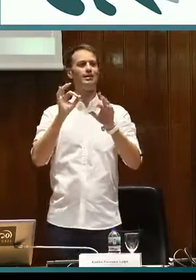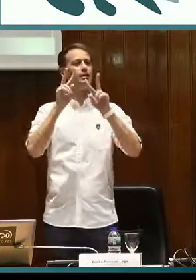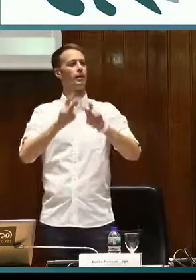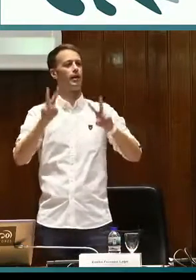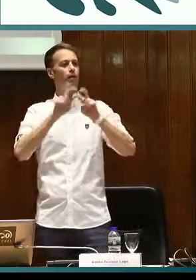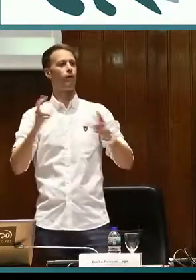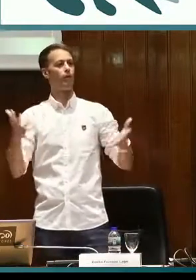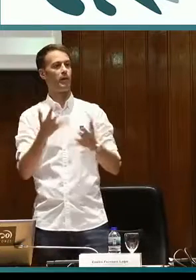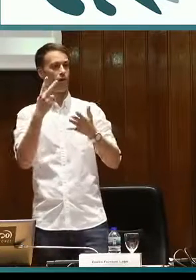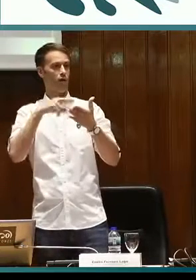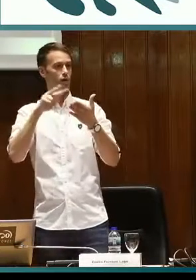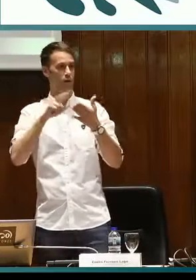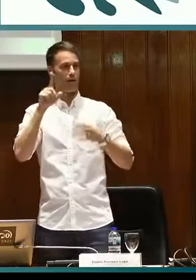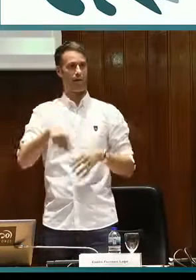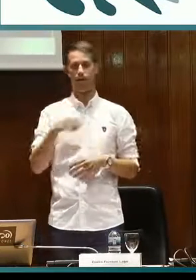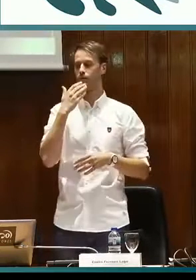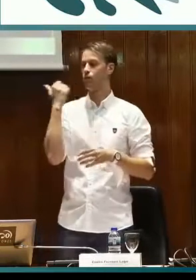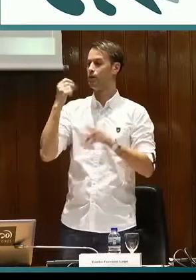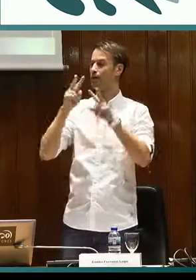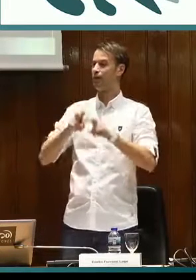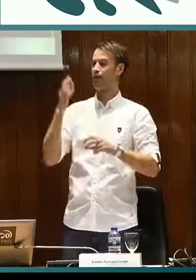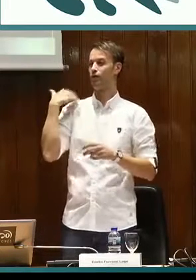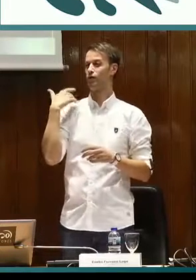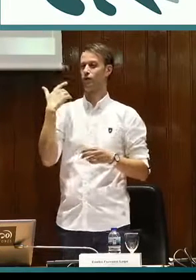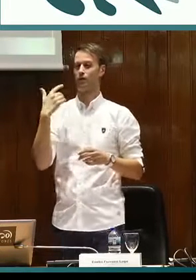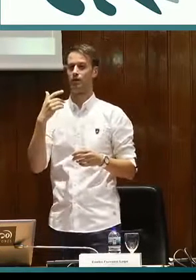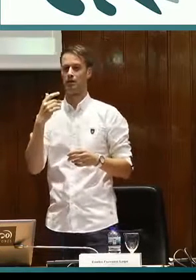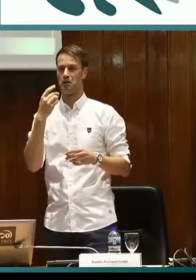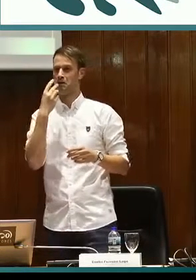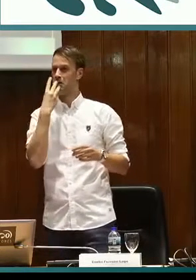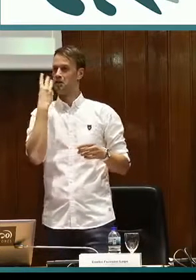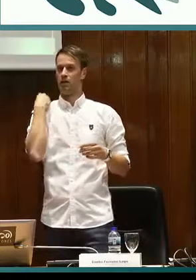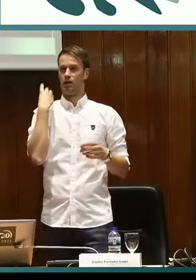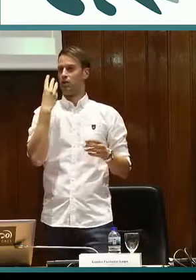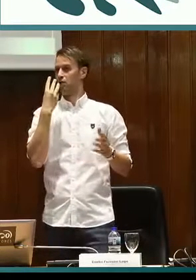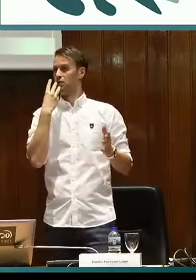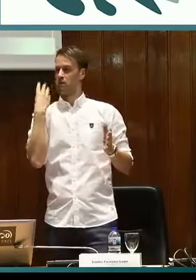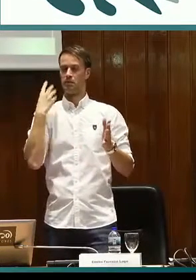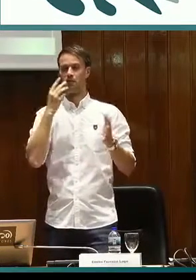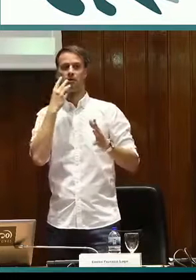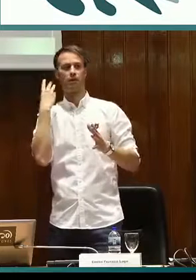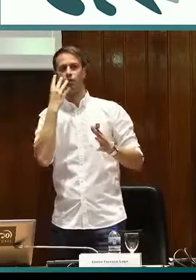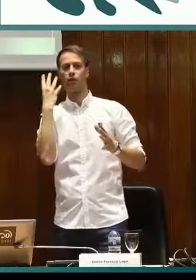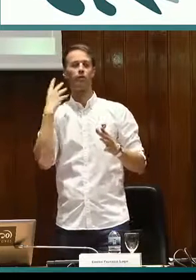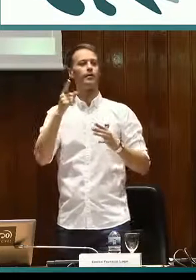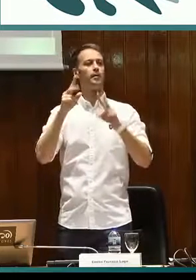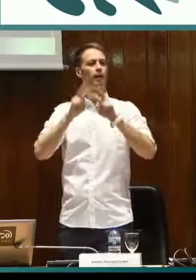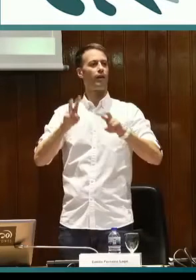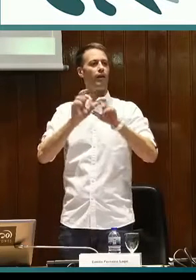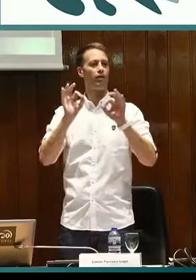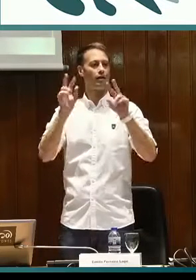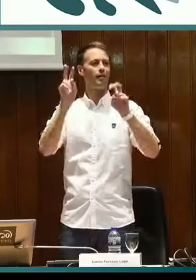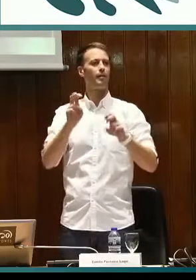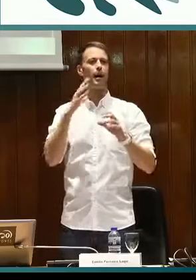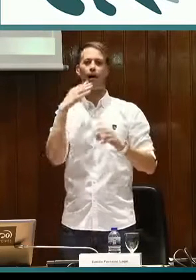Otra línea de trabajo es, como decía, investigación fomento a la lectura. Hace unos tres, cuatro